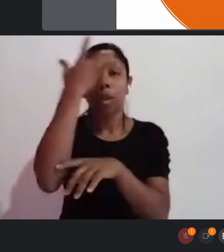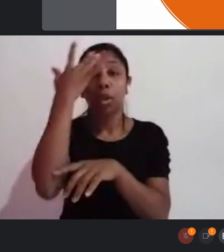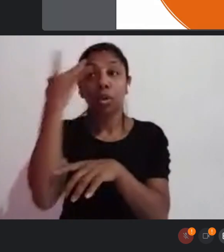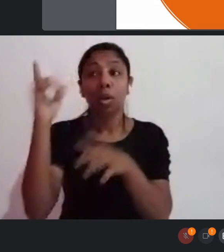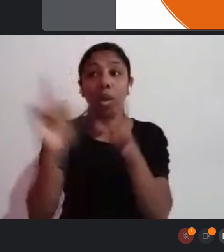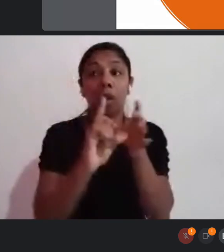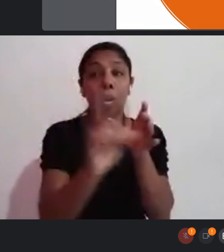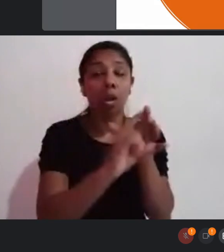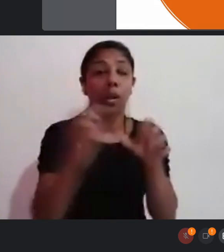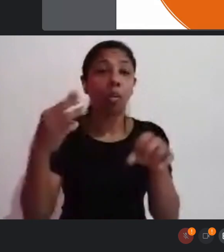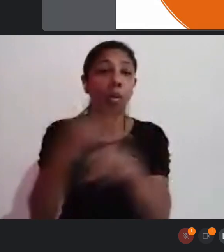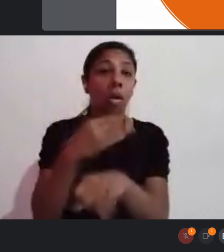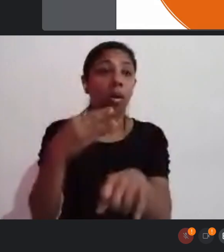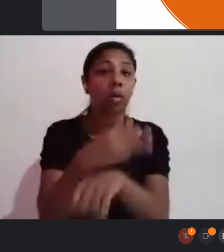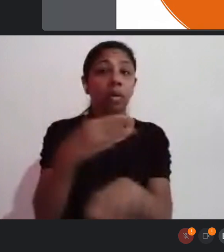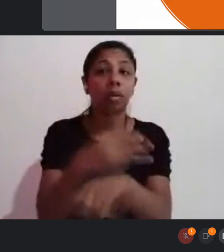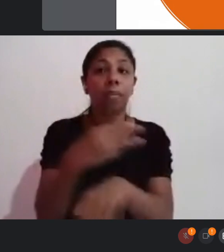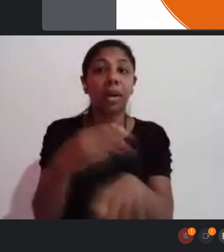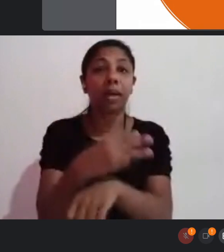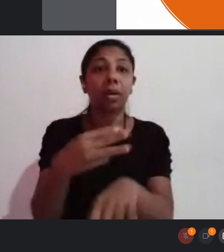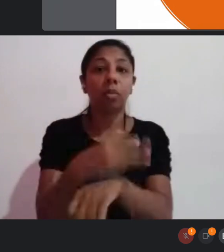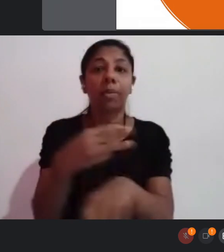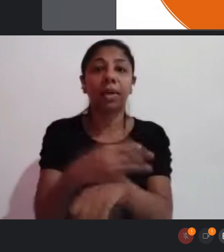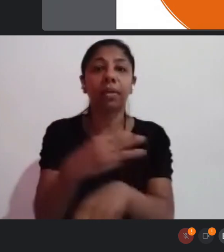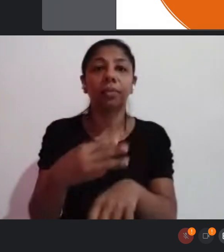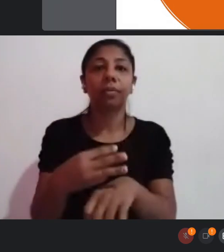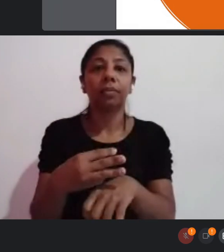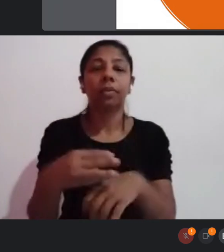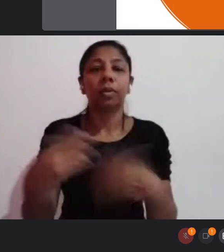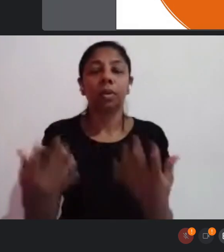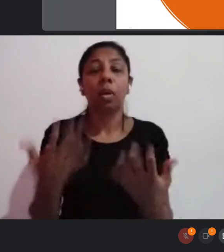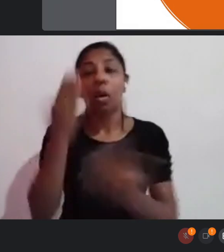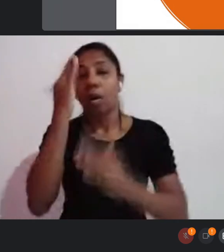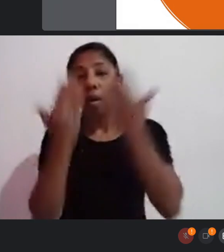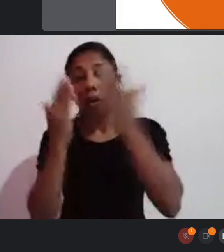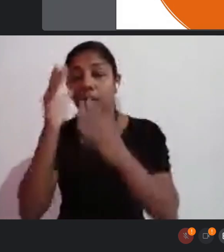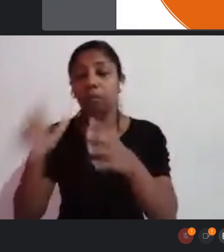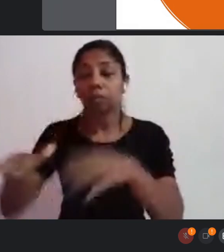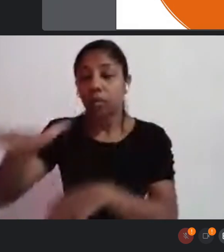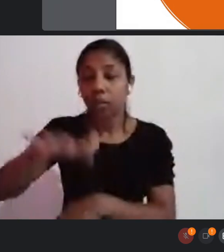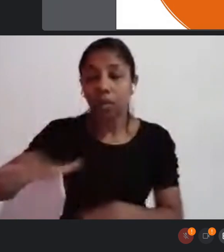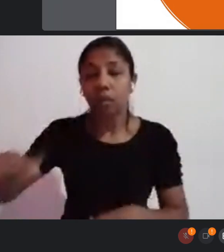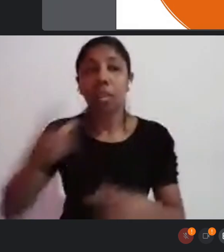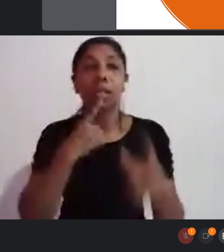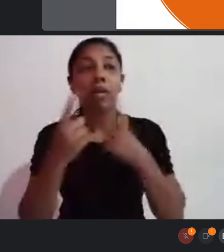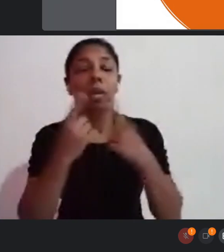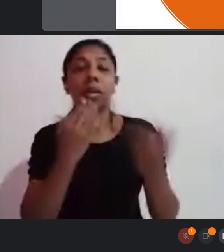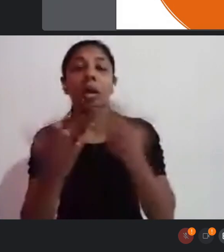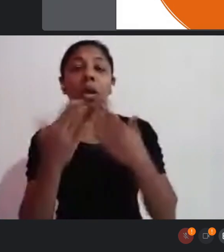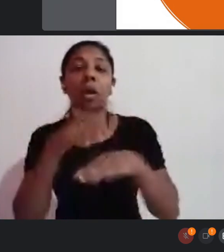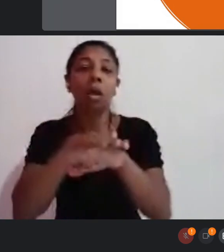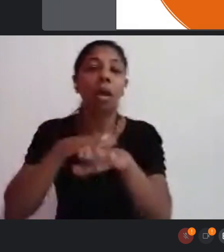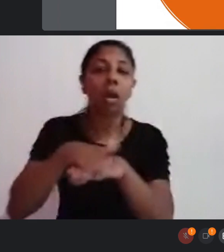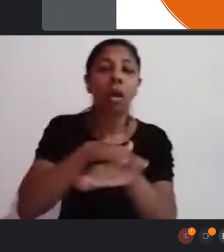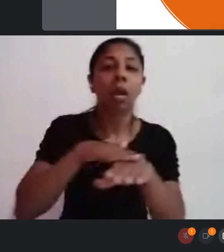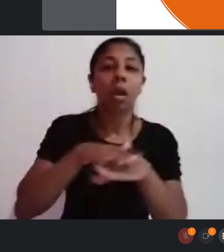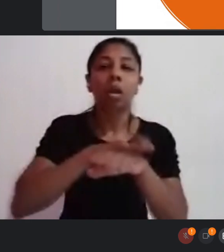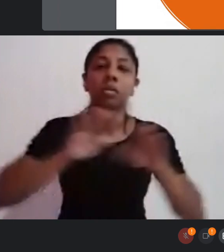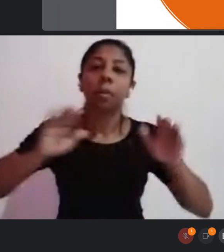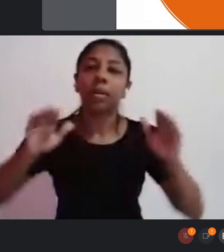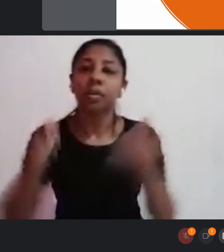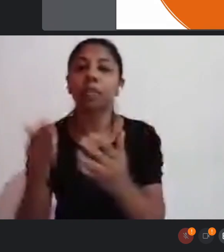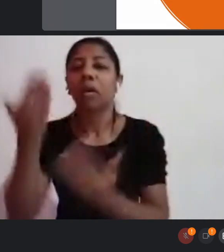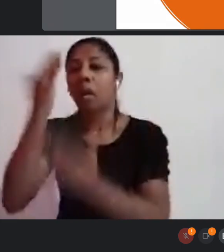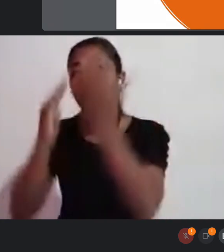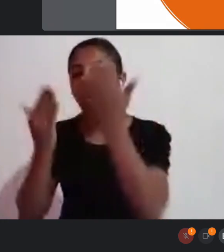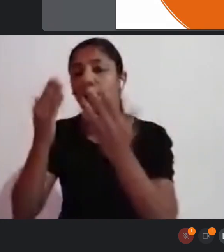e aí é ali, dentro desse segmento, por exemplo, Carnaval, que vão se debater, vão discutir as questões específicas de Carnaval, mas o